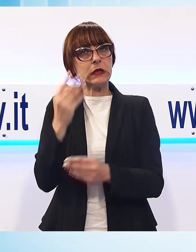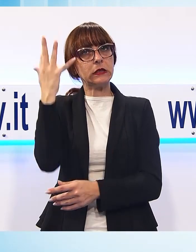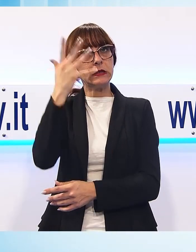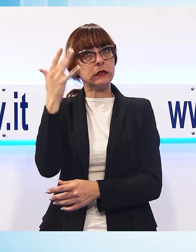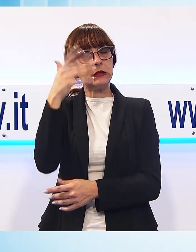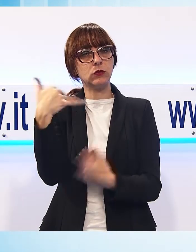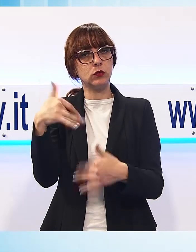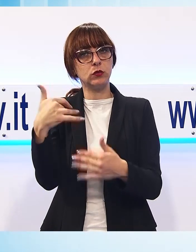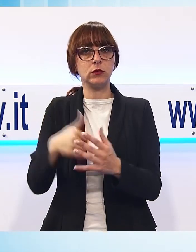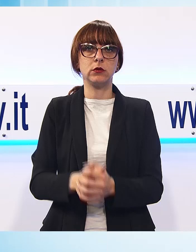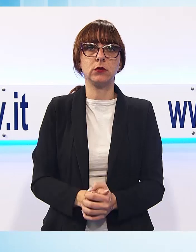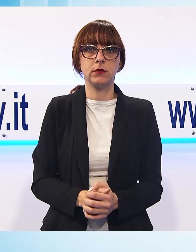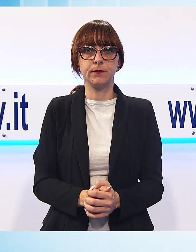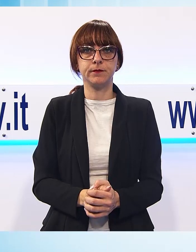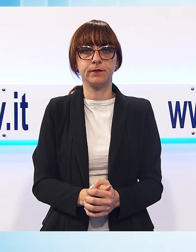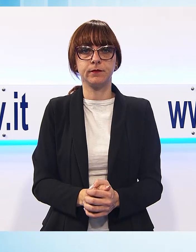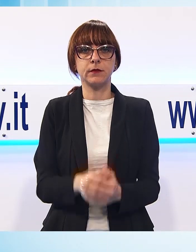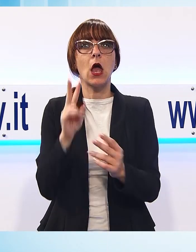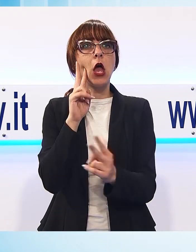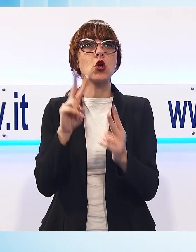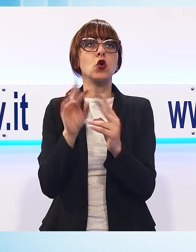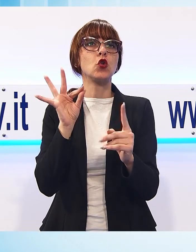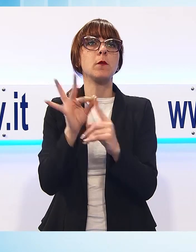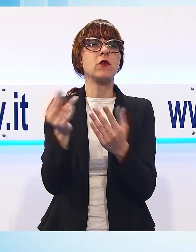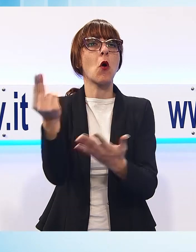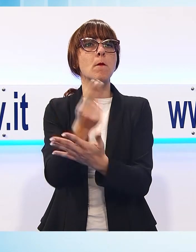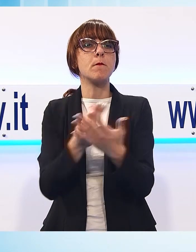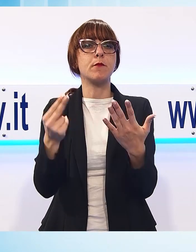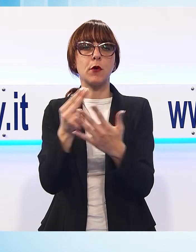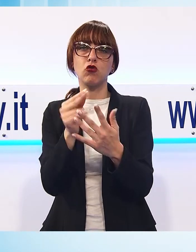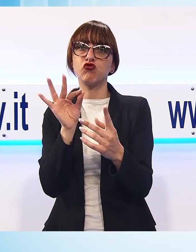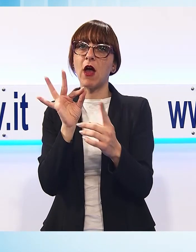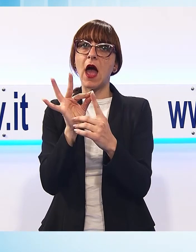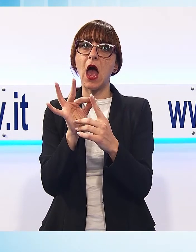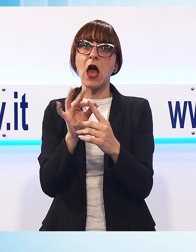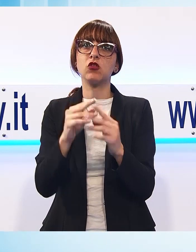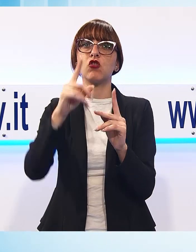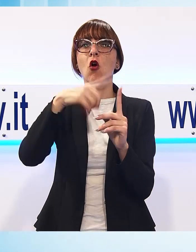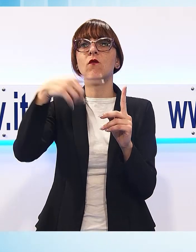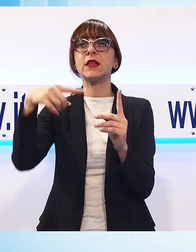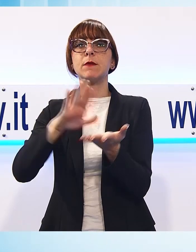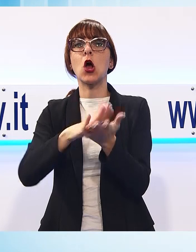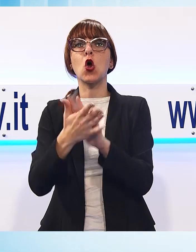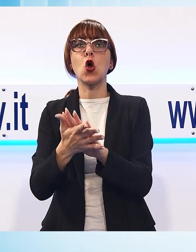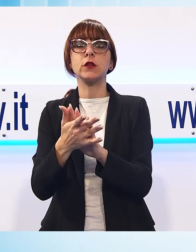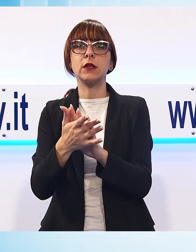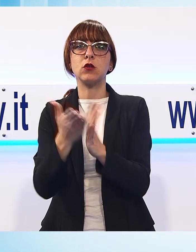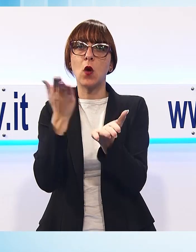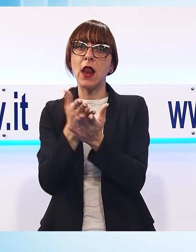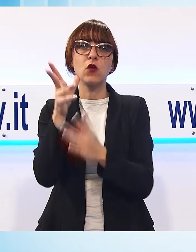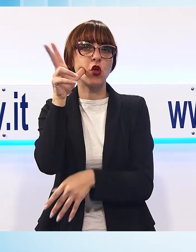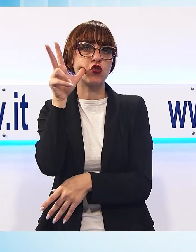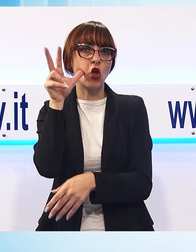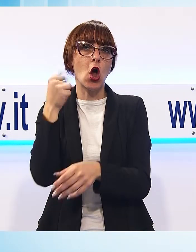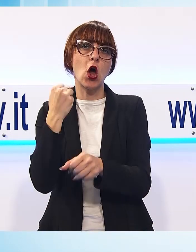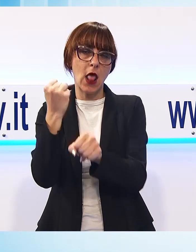dalla CISL, aveva anche lo scopo di avviare un progetto organico mirato ad una maggiore flessibilità contrattuale per la donna lavoratrice. A chiudere i lavori